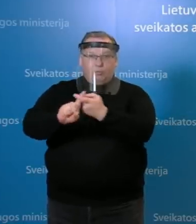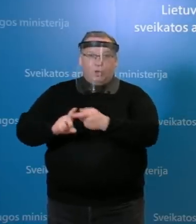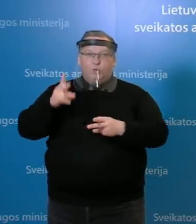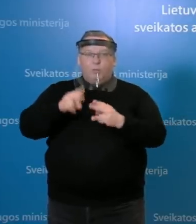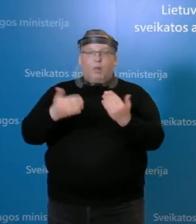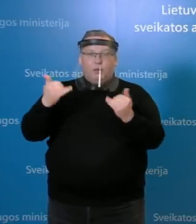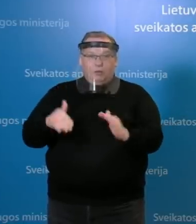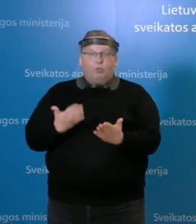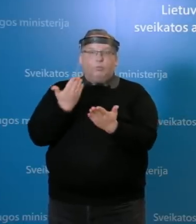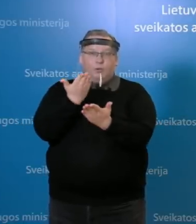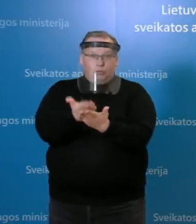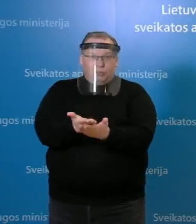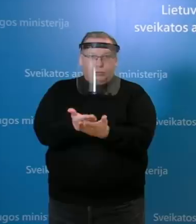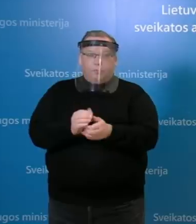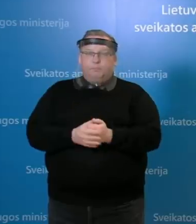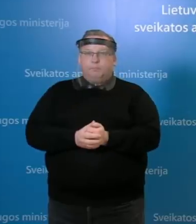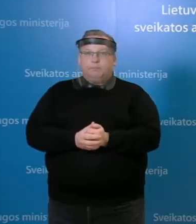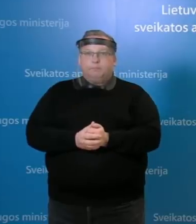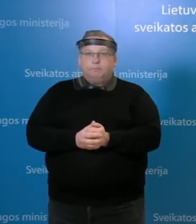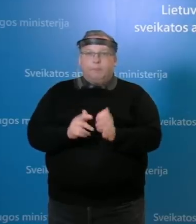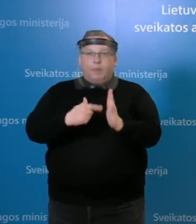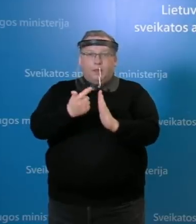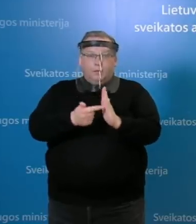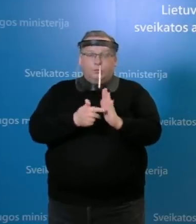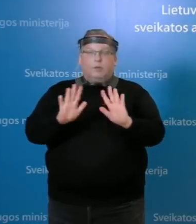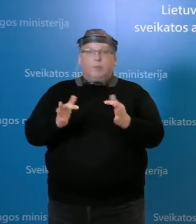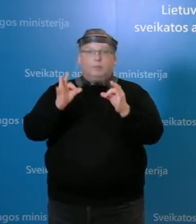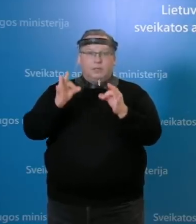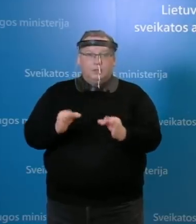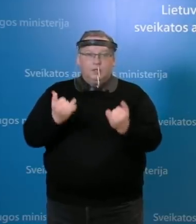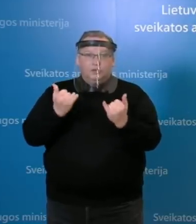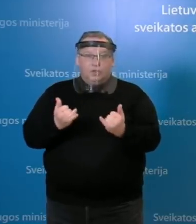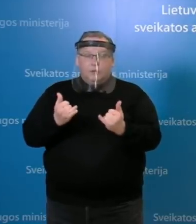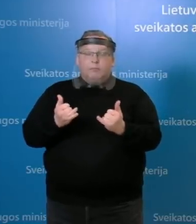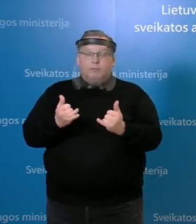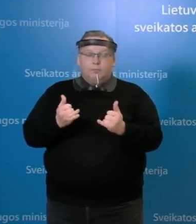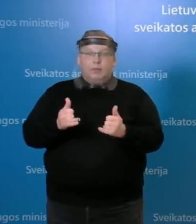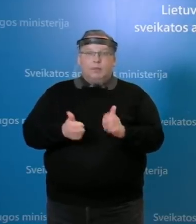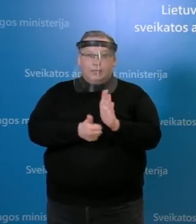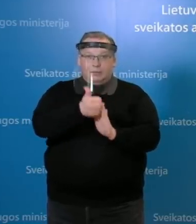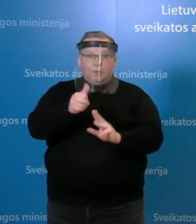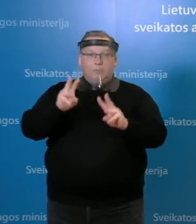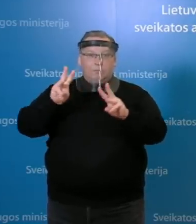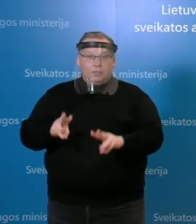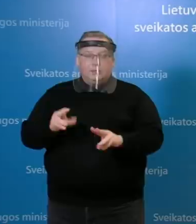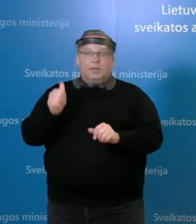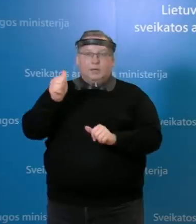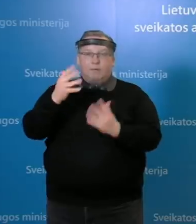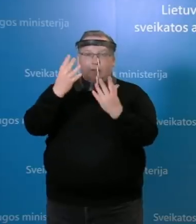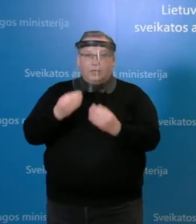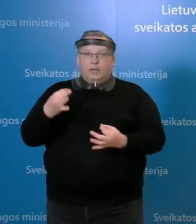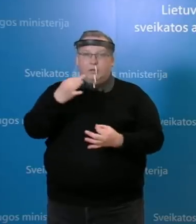rekomenduotumėte čia? Tai iš tikrųjų, kaip gerbiamas ministras irgi kiekvieną dieną minė, kad tam yra